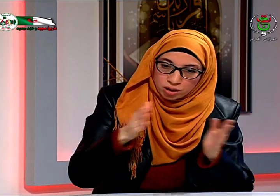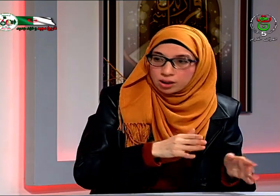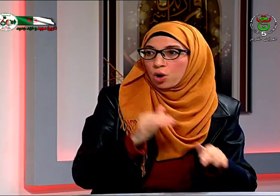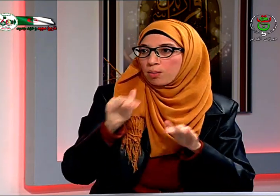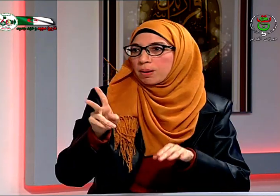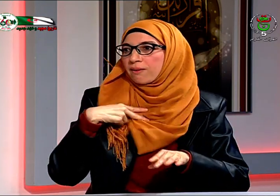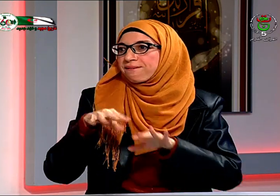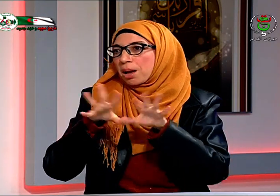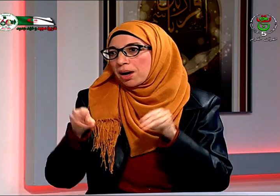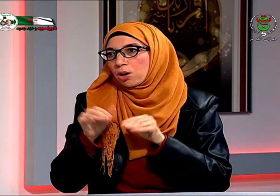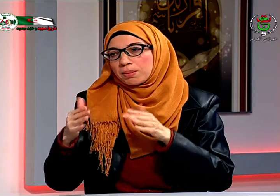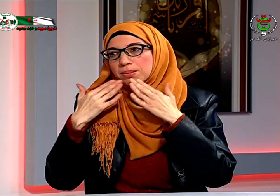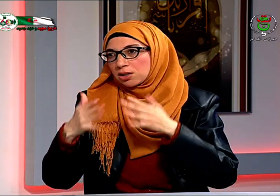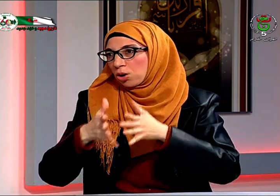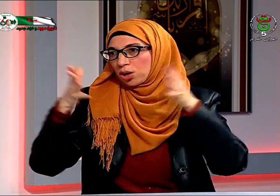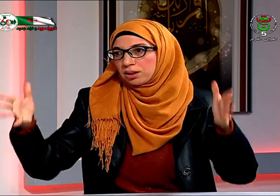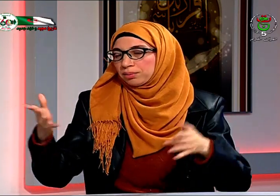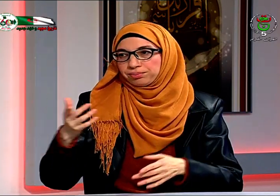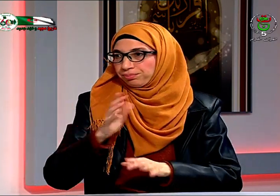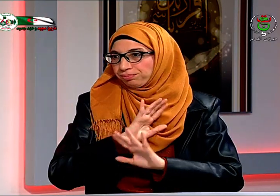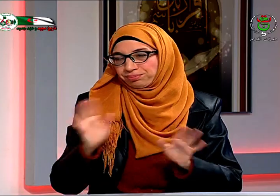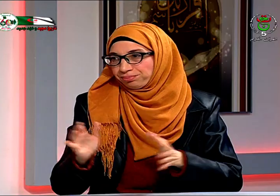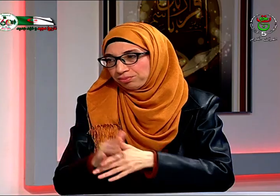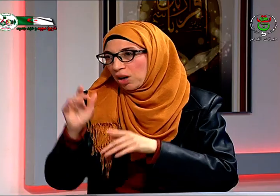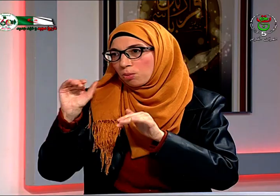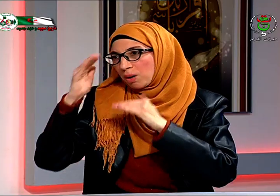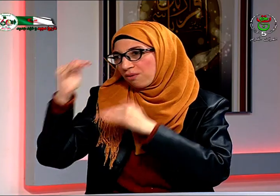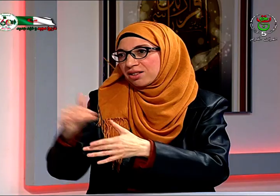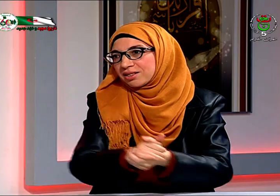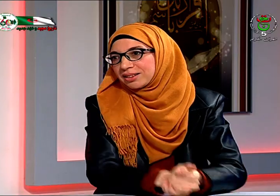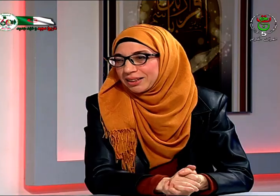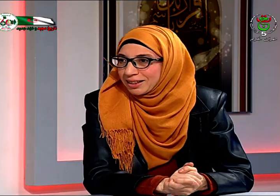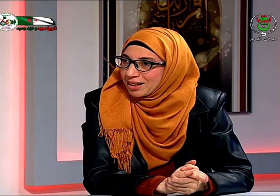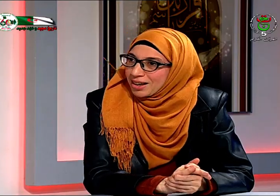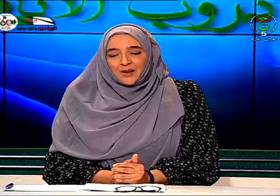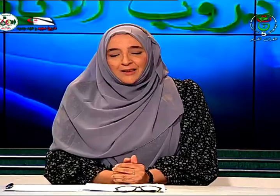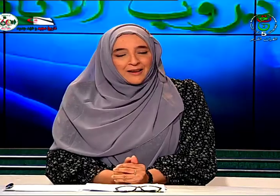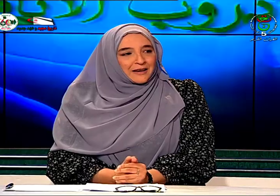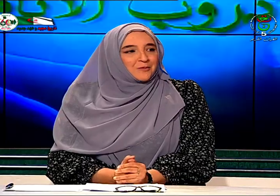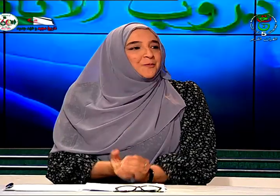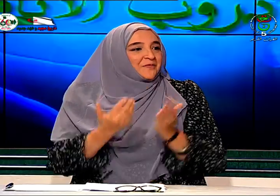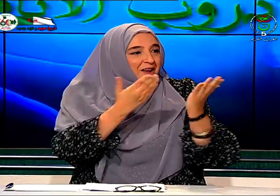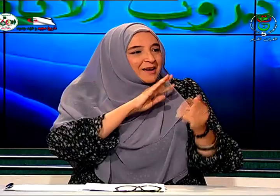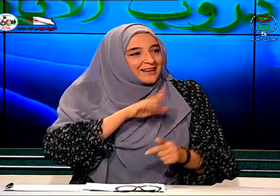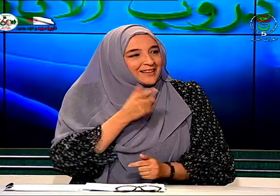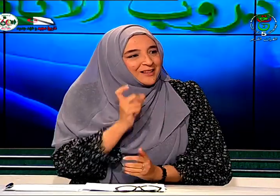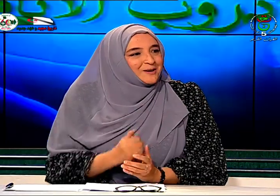وحبيت نضيف أشكر كثير كثير العائلة التاعي والوالد لله يرحمه نعم آخر كلمة